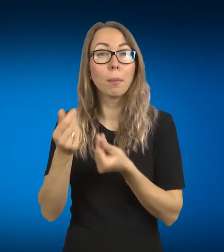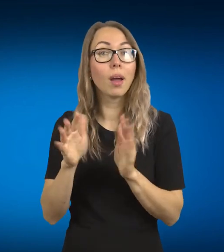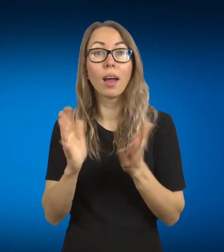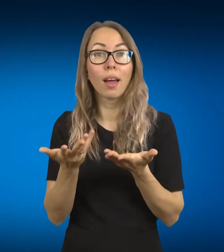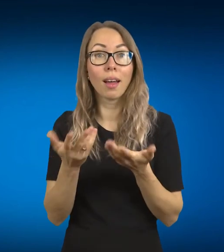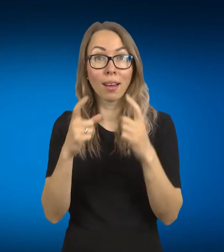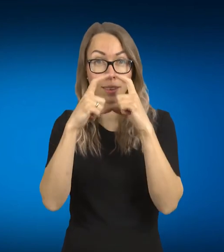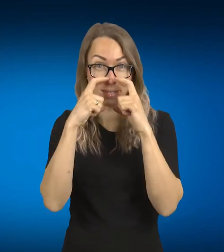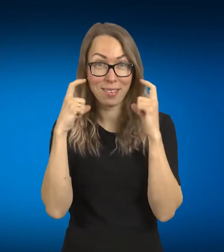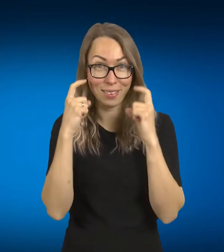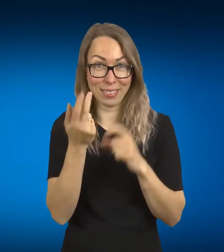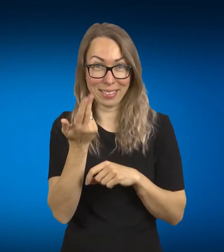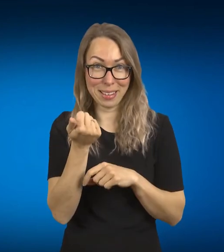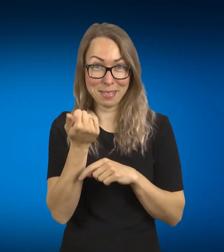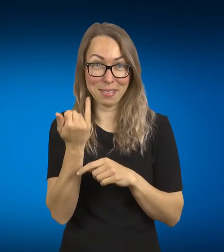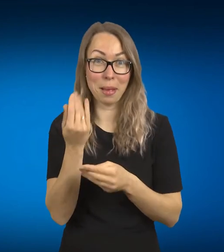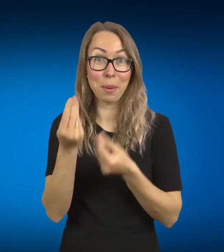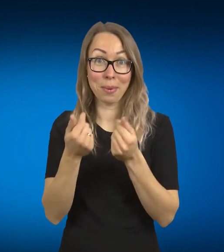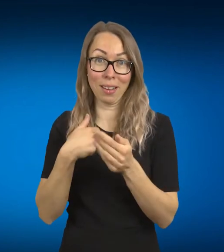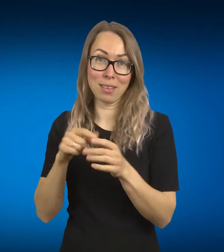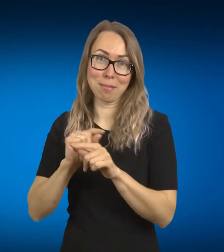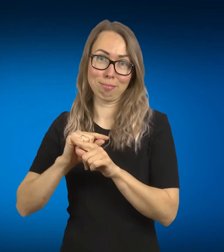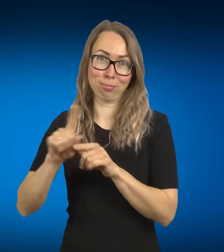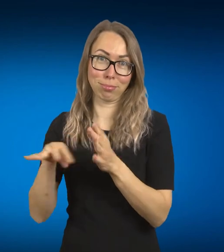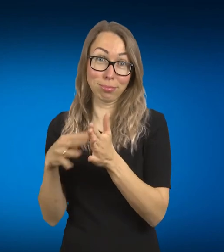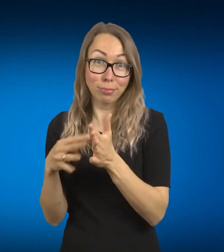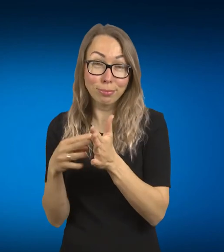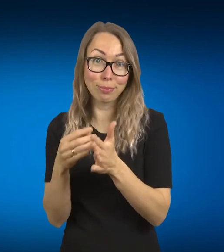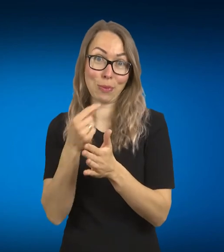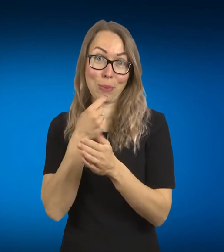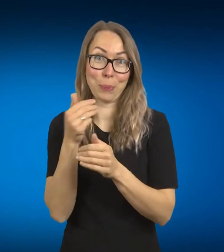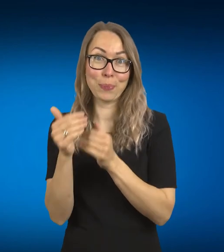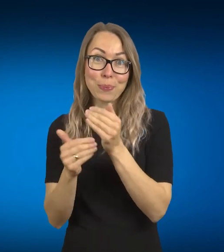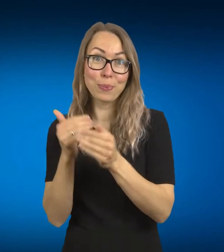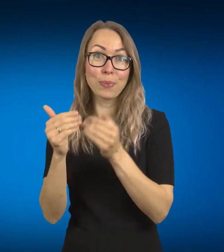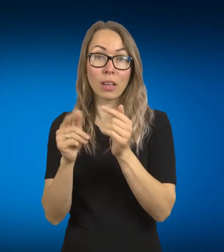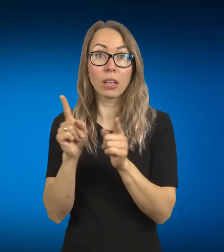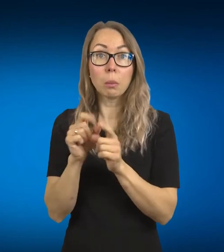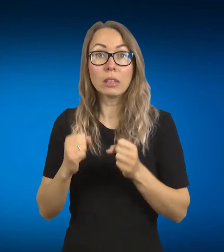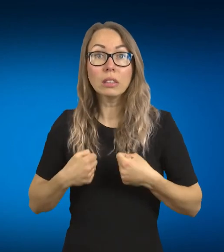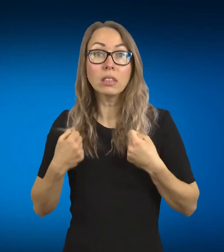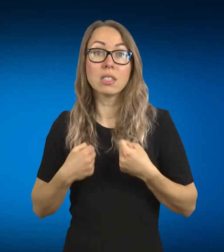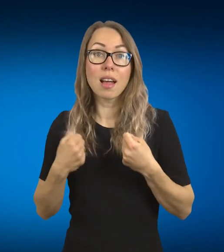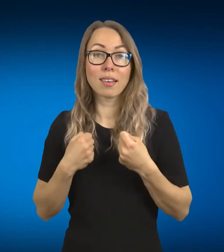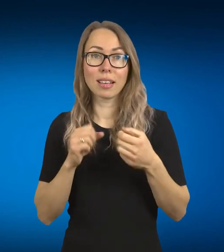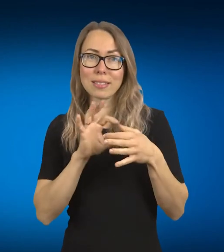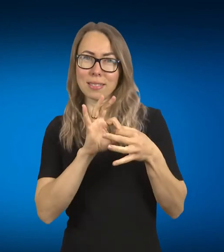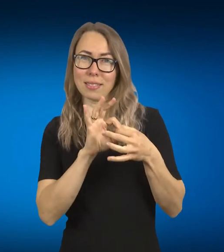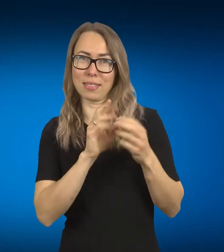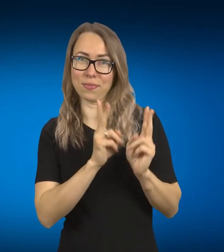mes jis irgi pasimeriam ir bandom su tokiais kabliukais visų tų partnerių nepaleisti. Bet sakau, aš, kad kuriuo atveju